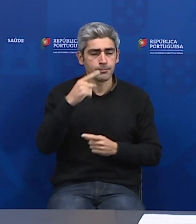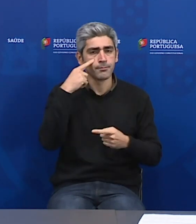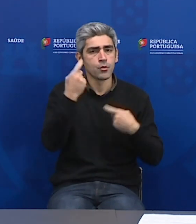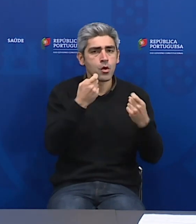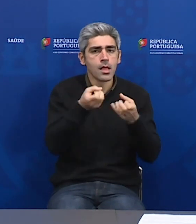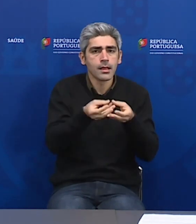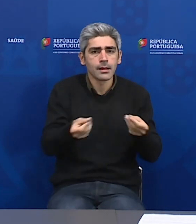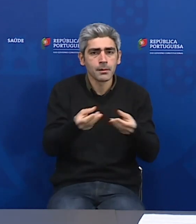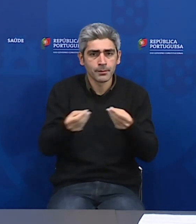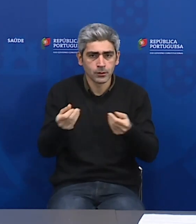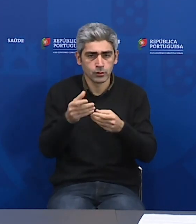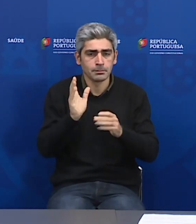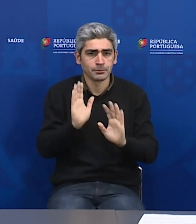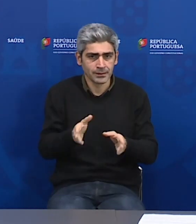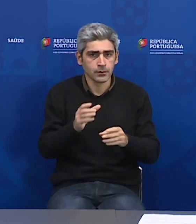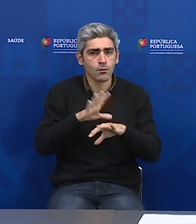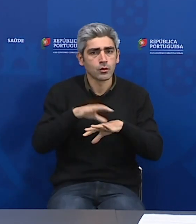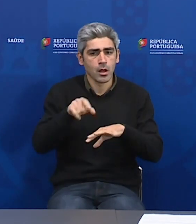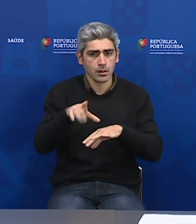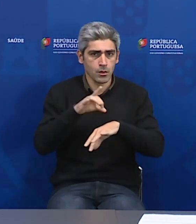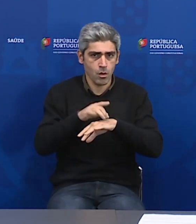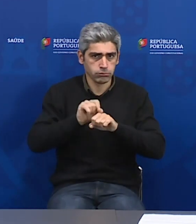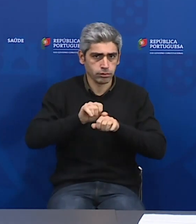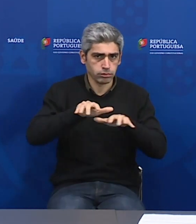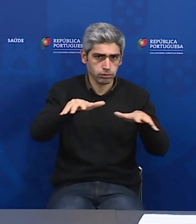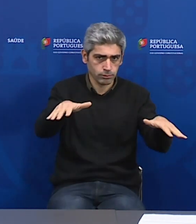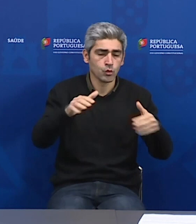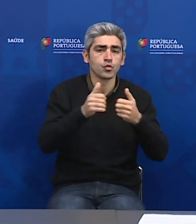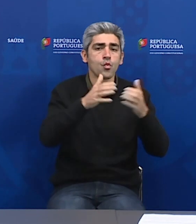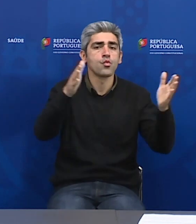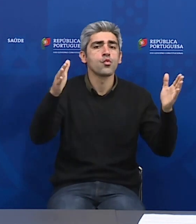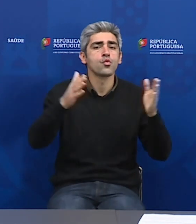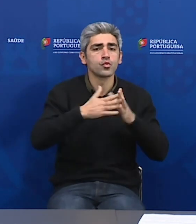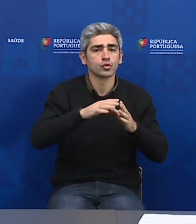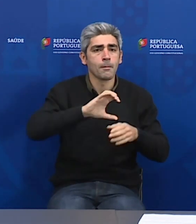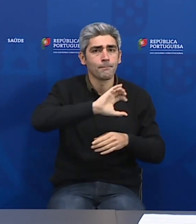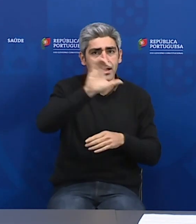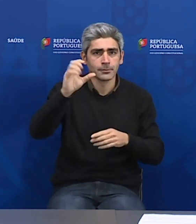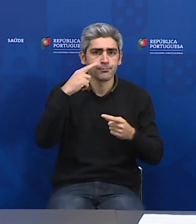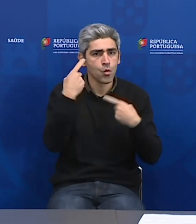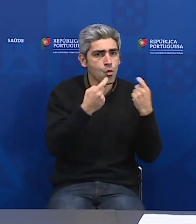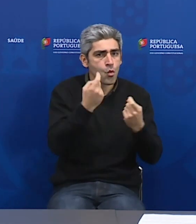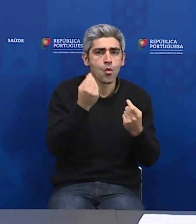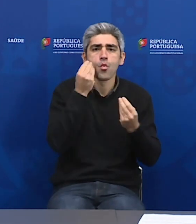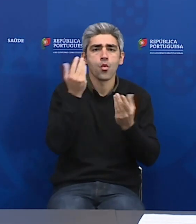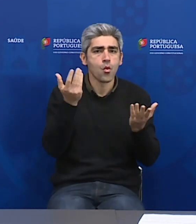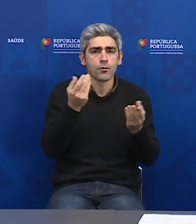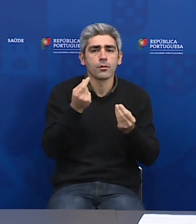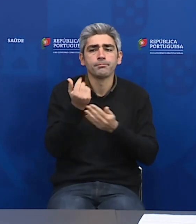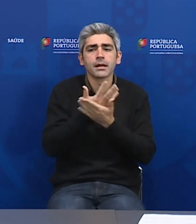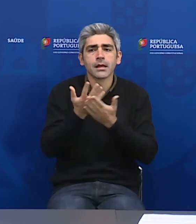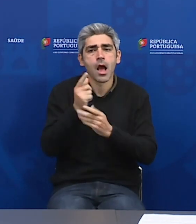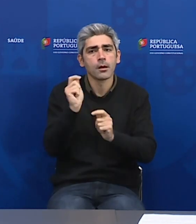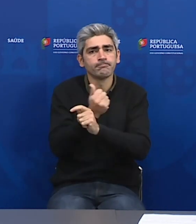equipamentos para fazer face à epidemia. Todos os países estão a procurar soluções no mercado.